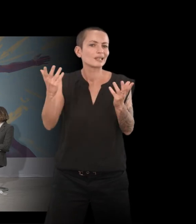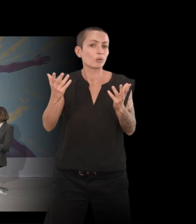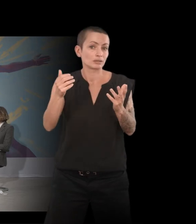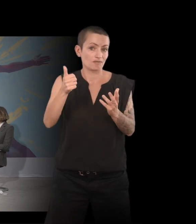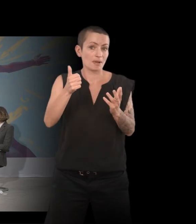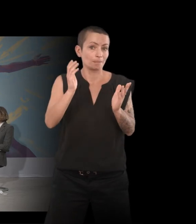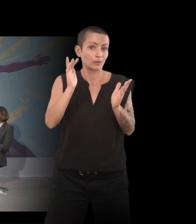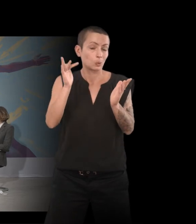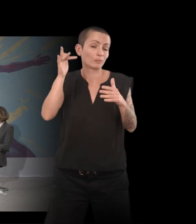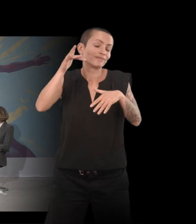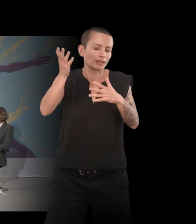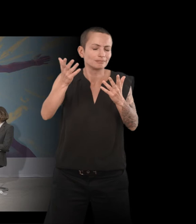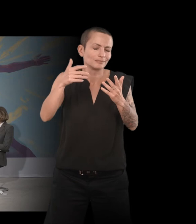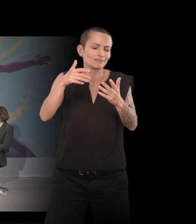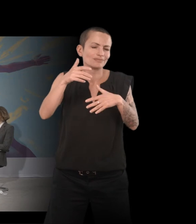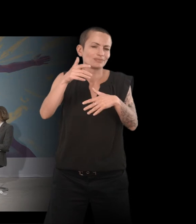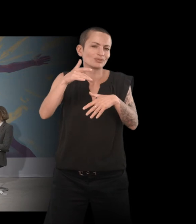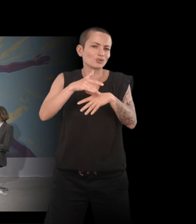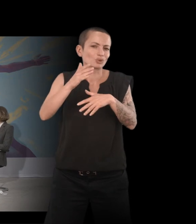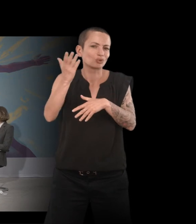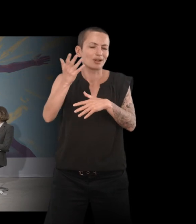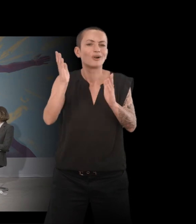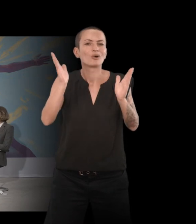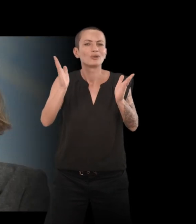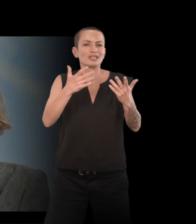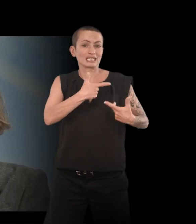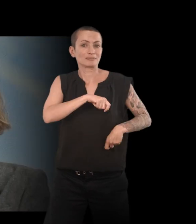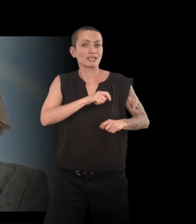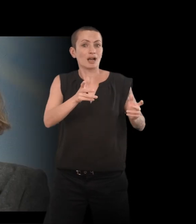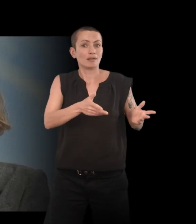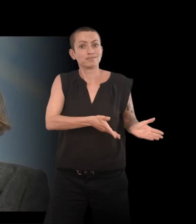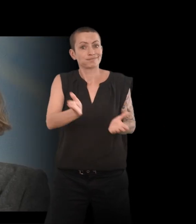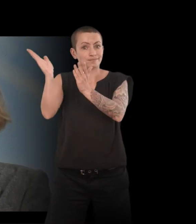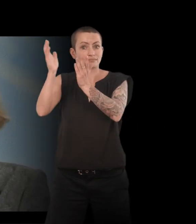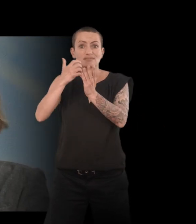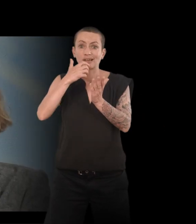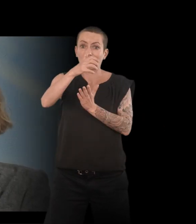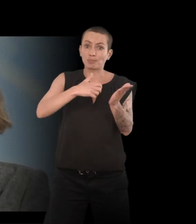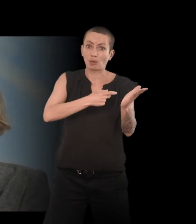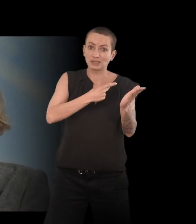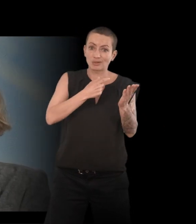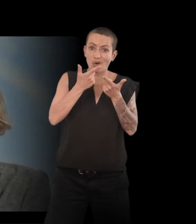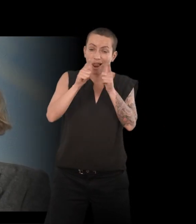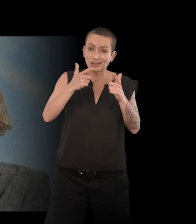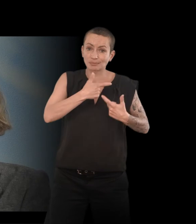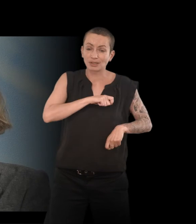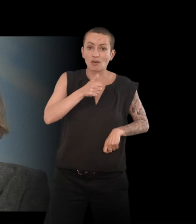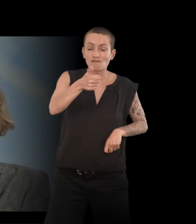hospitalisé dans un premier temps en Espagne. Et donc, vous avez tous ces rapports médicaux en espagnol que vous amusez à traduire avec